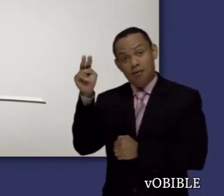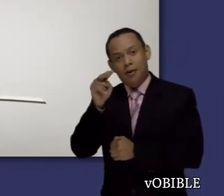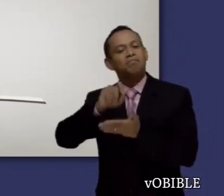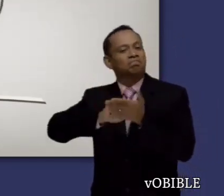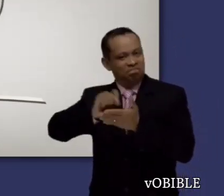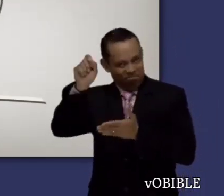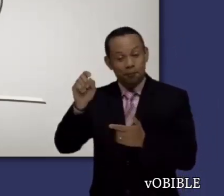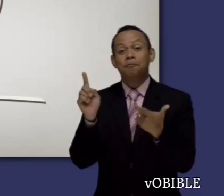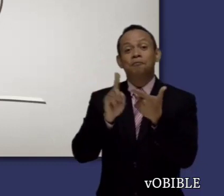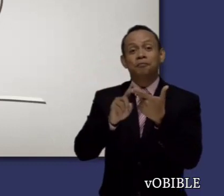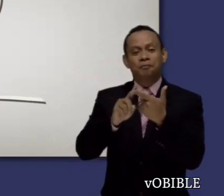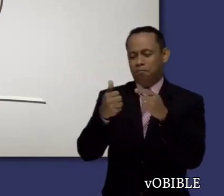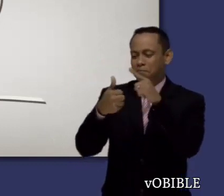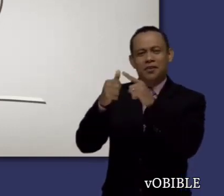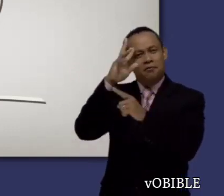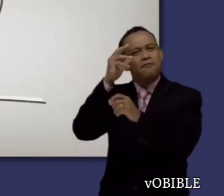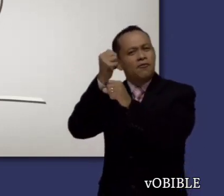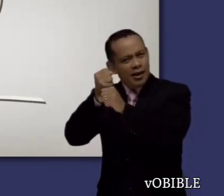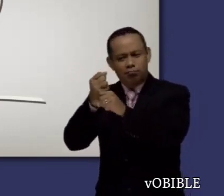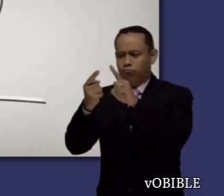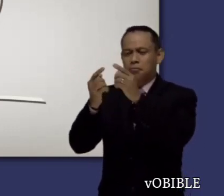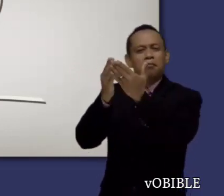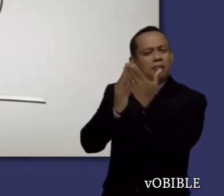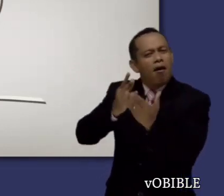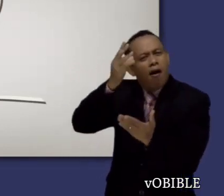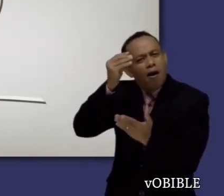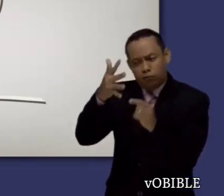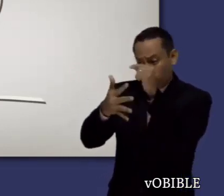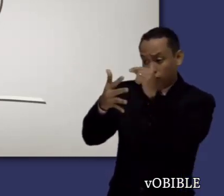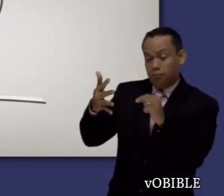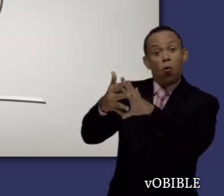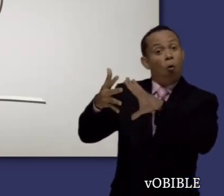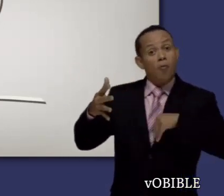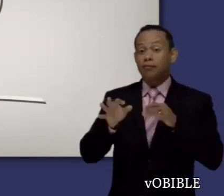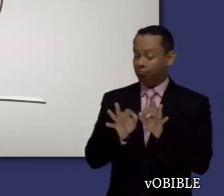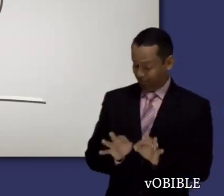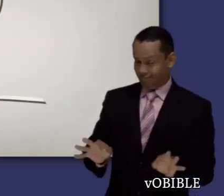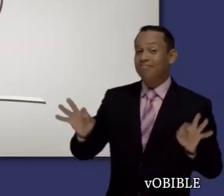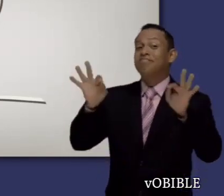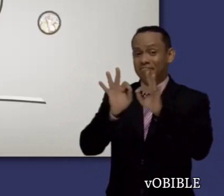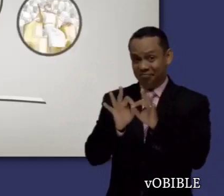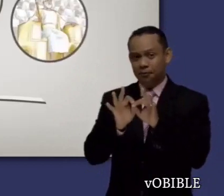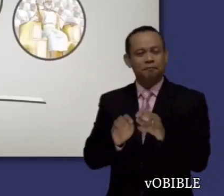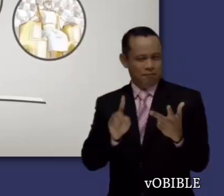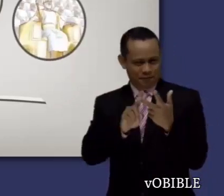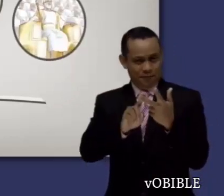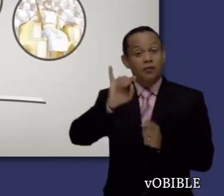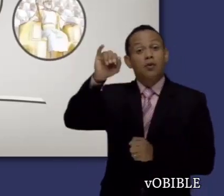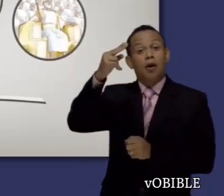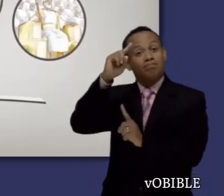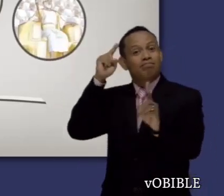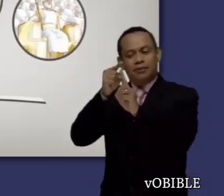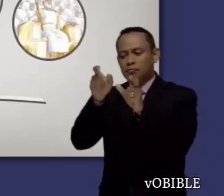Jehová. En que debemos ponernos la armadura espiritual completa. Y en que el propósito de Jehová es que tanto judíos